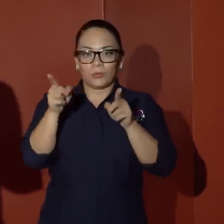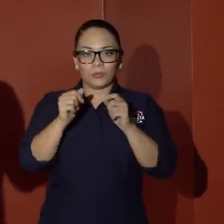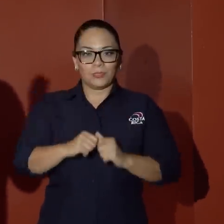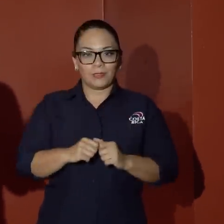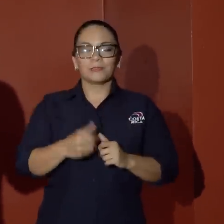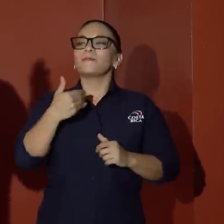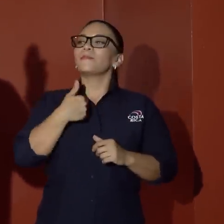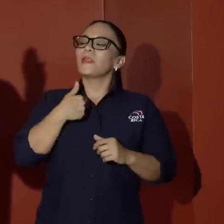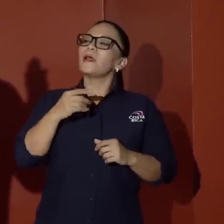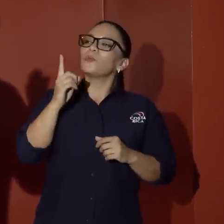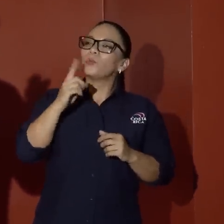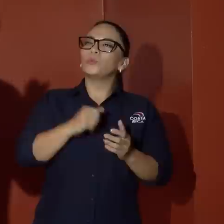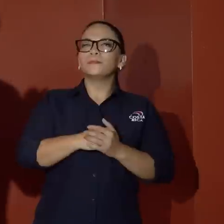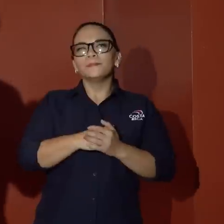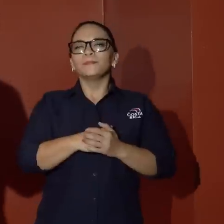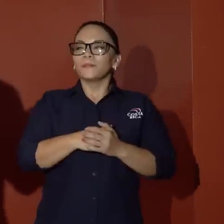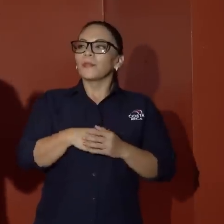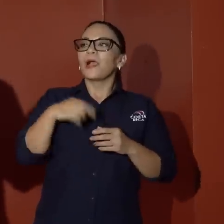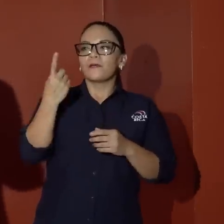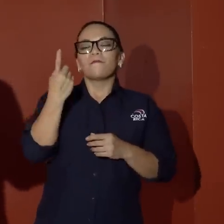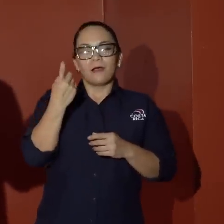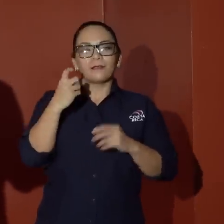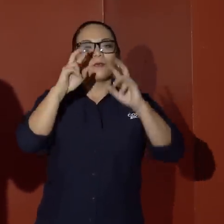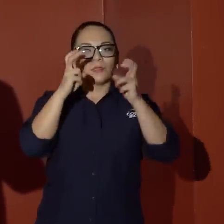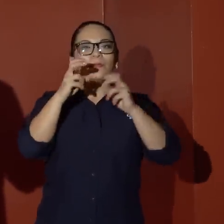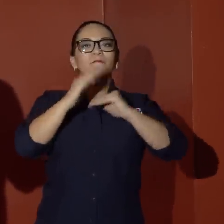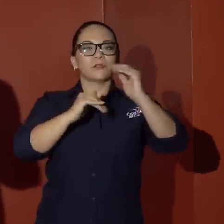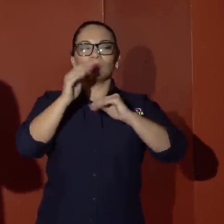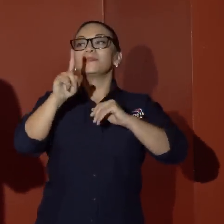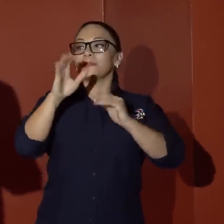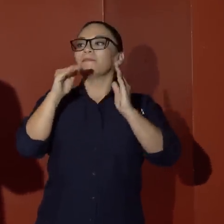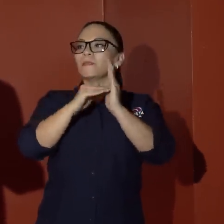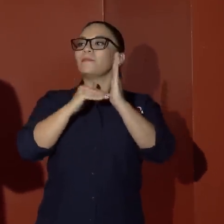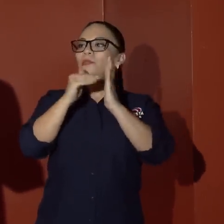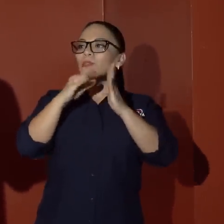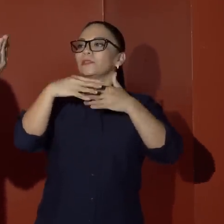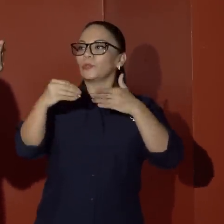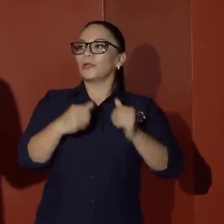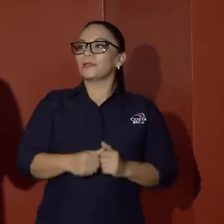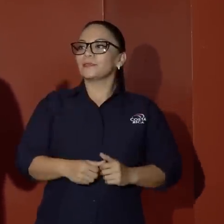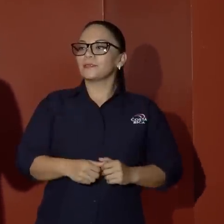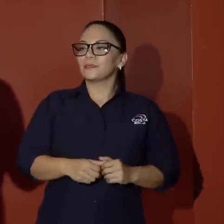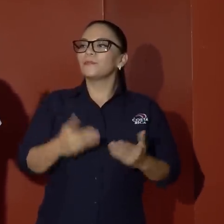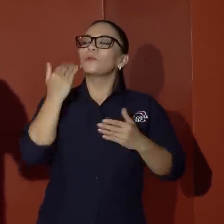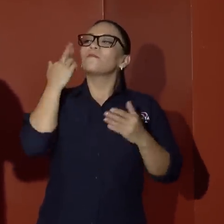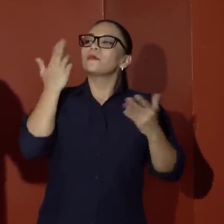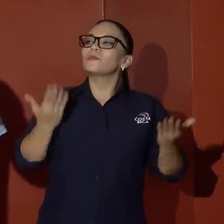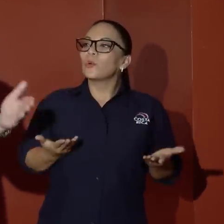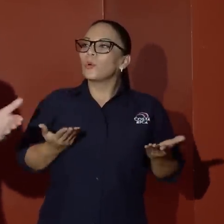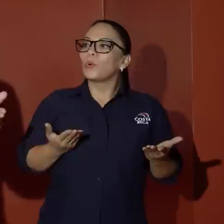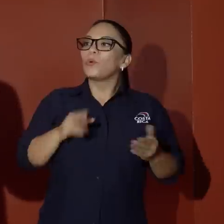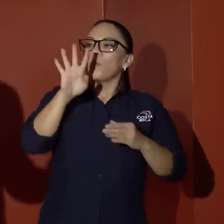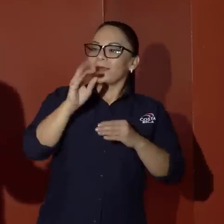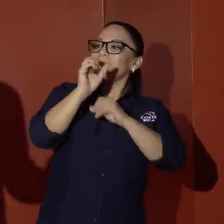hay un hueco de infraestructura en este país de 100 mil millones de dólares. ¿Por qué? Porque por